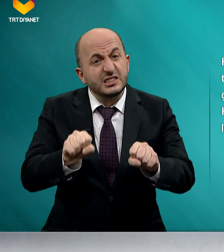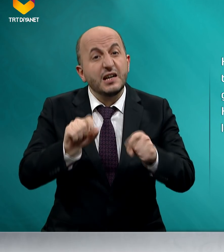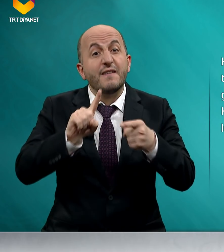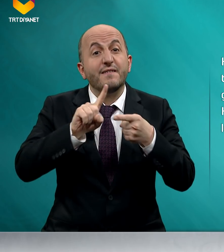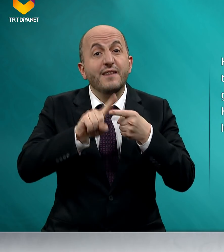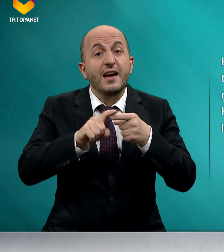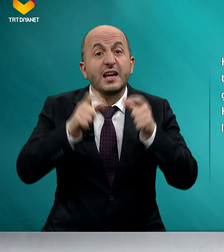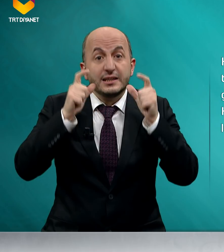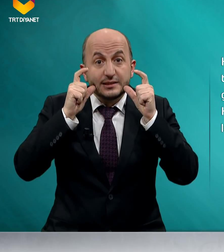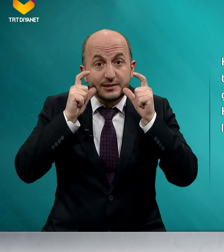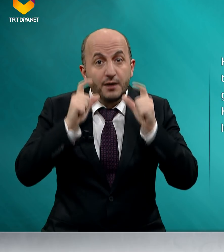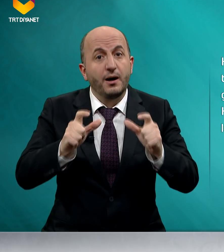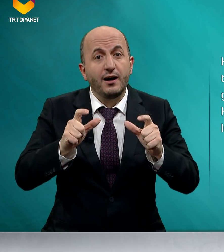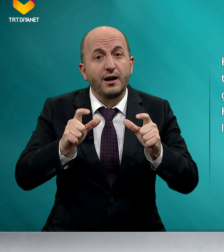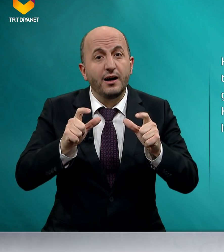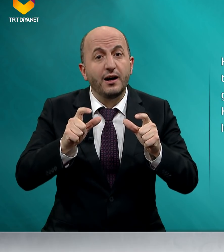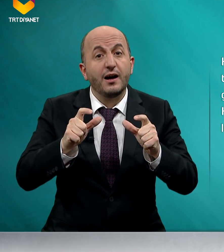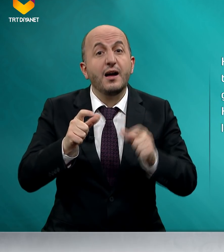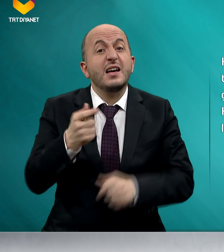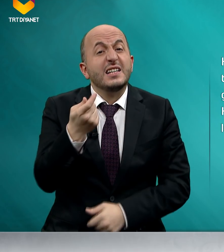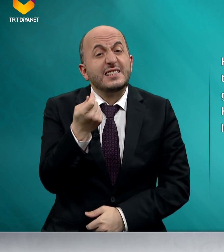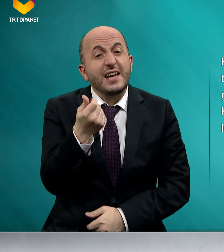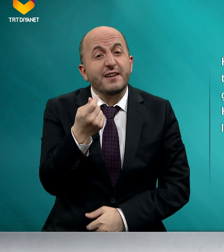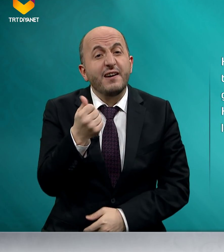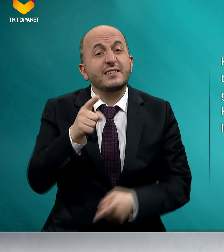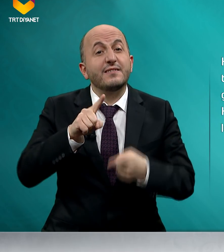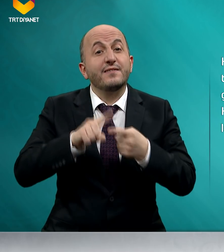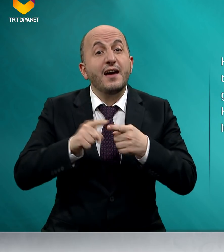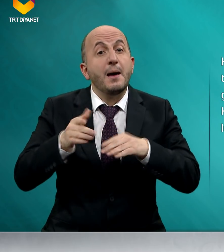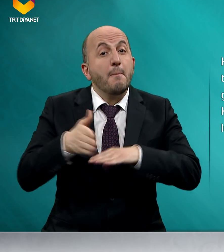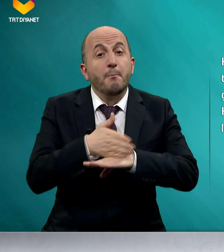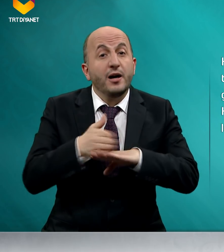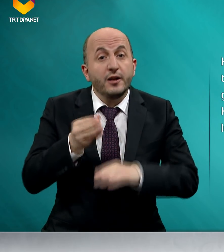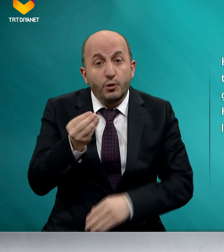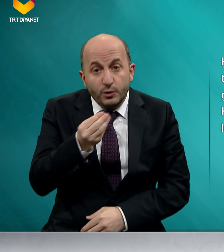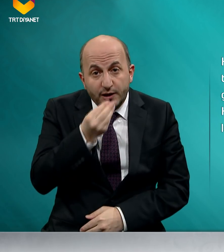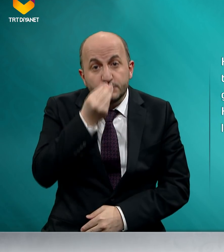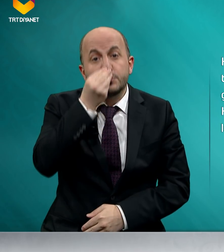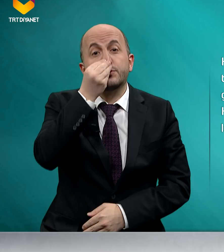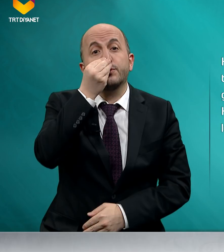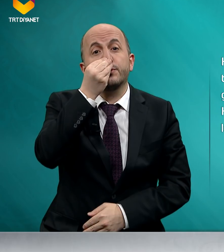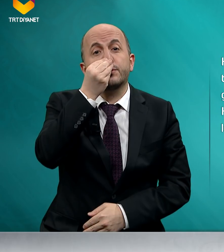ve tamah, servet ve mağa olan düşkünlük,